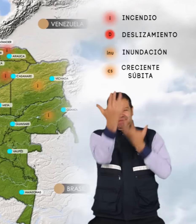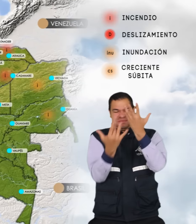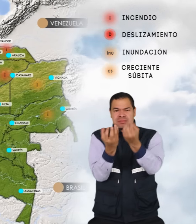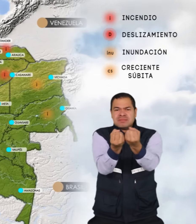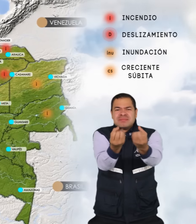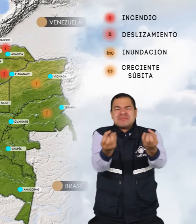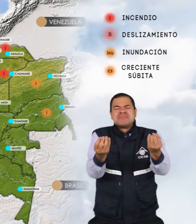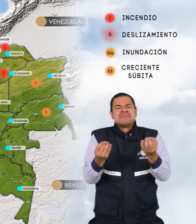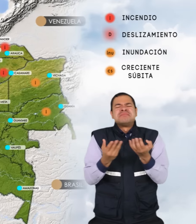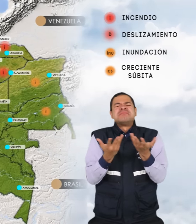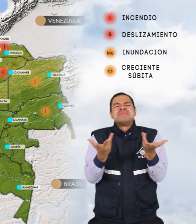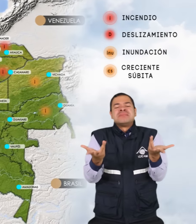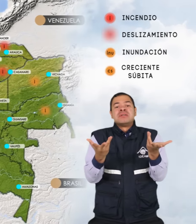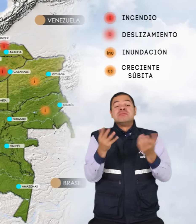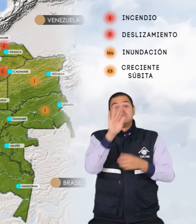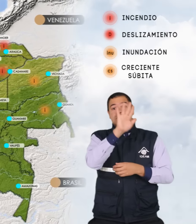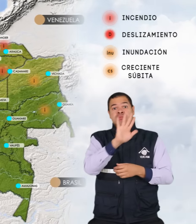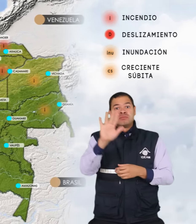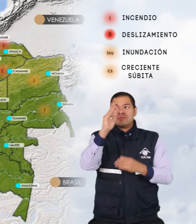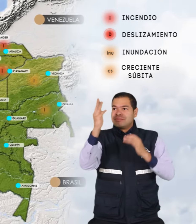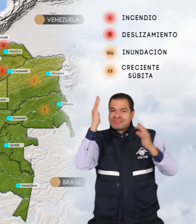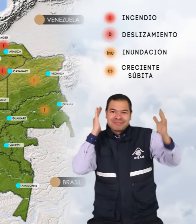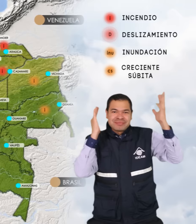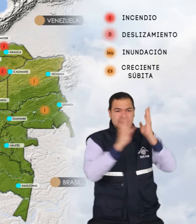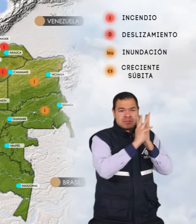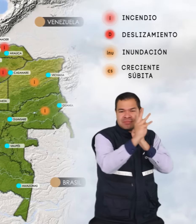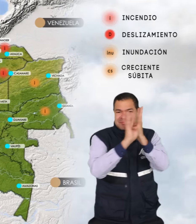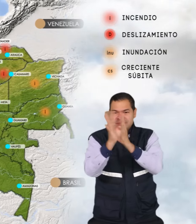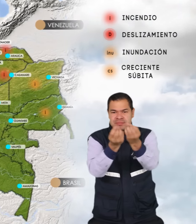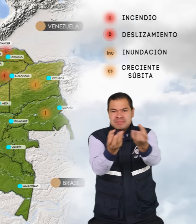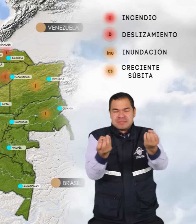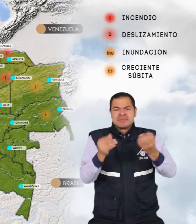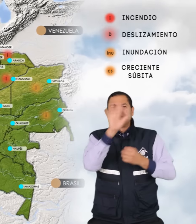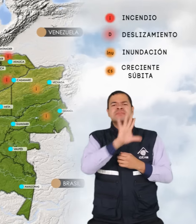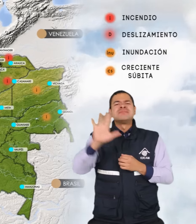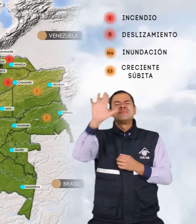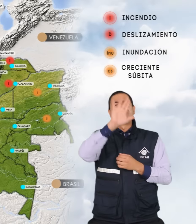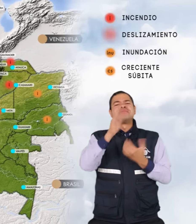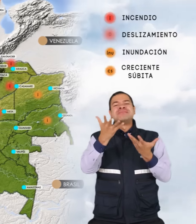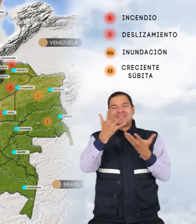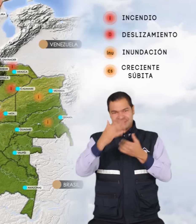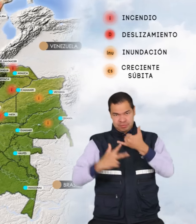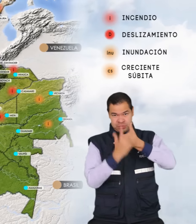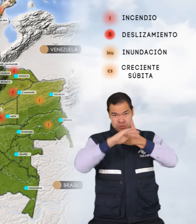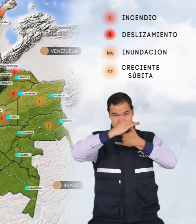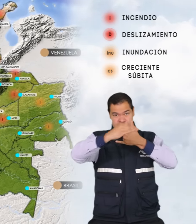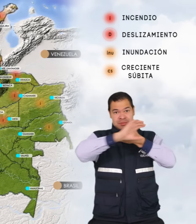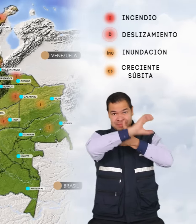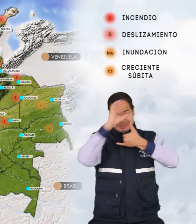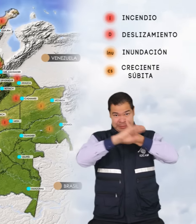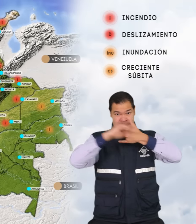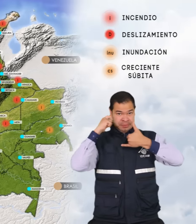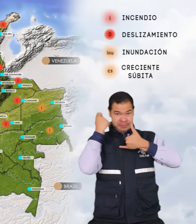se mantendrán varios sectores de bosques cultivos y pastos localizados en las regiones andina caribe y